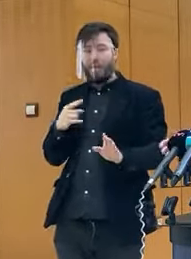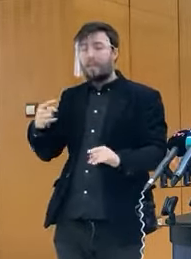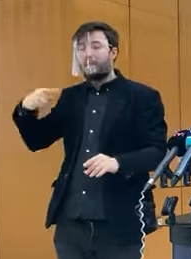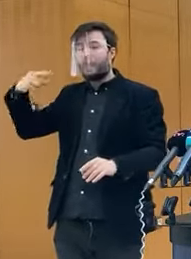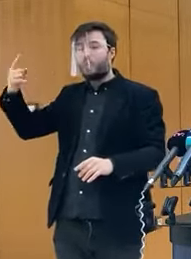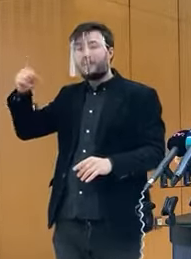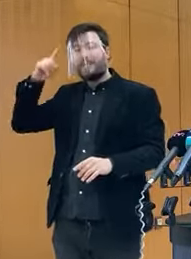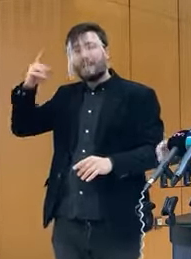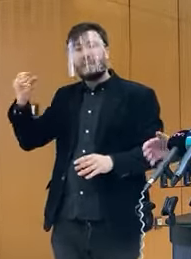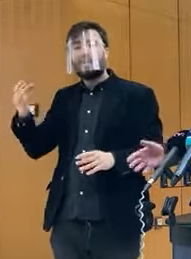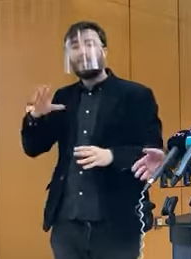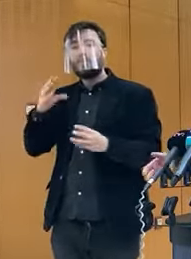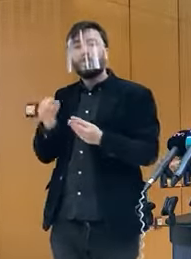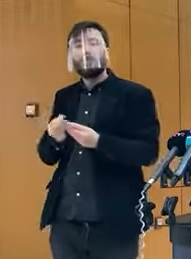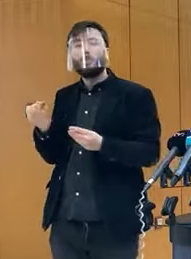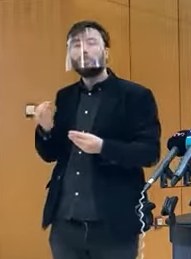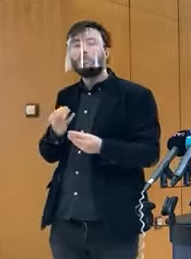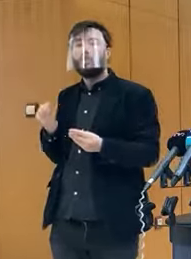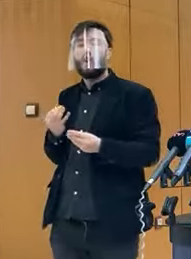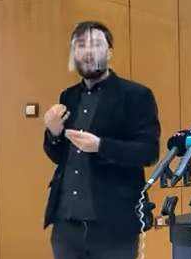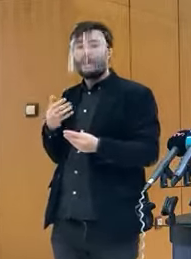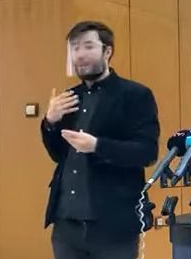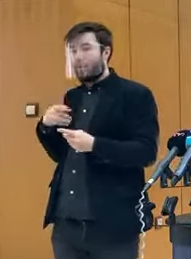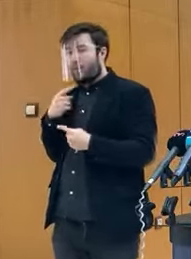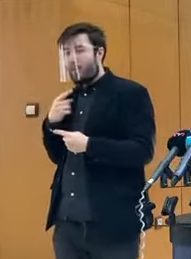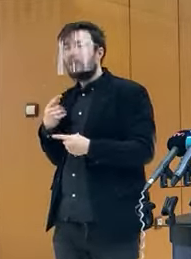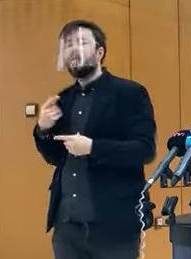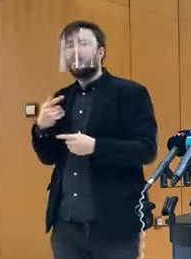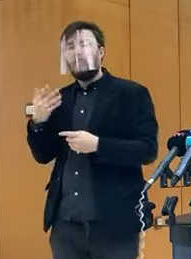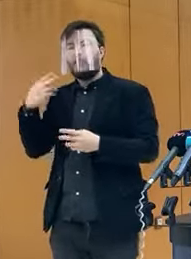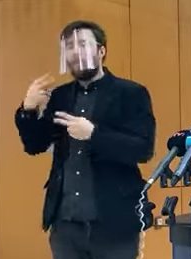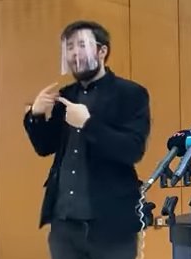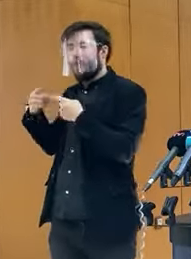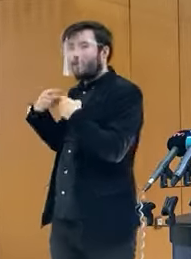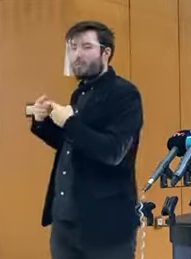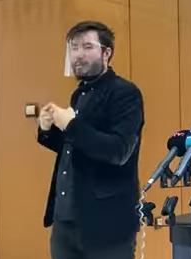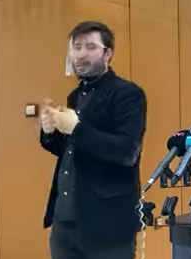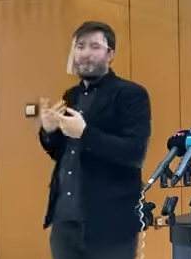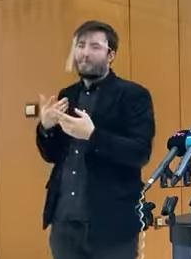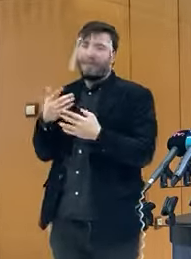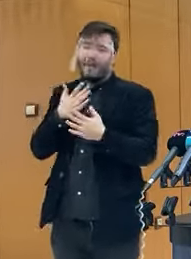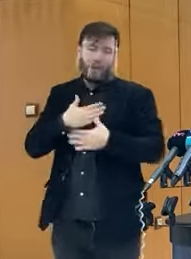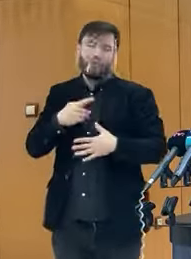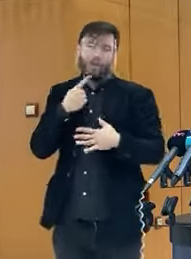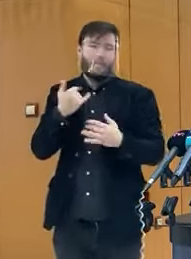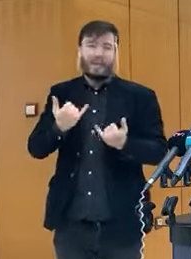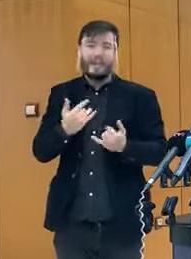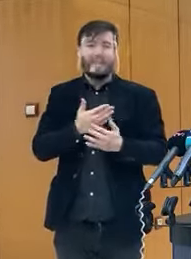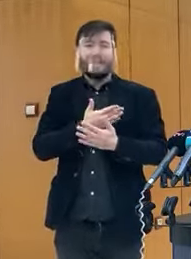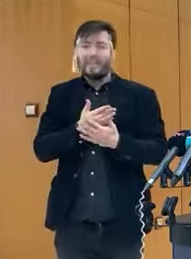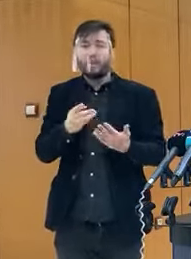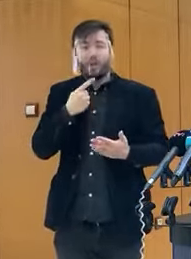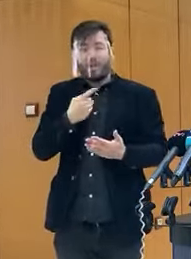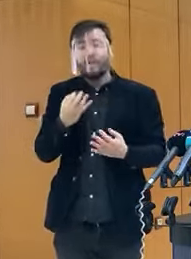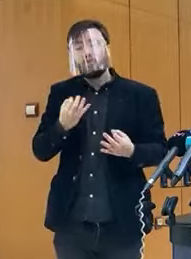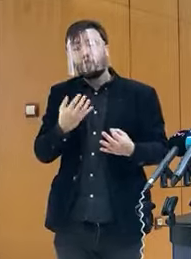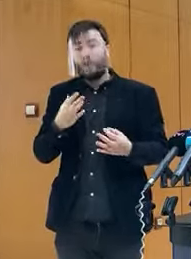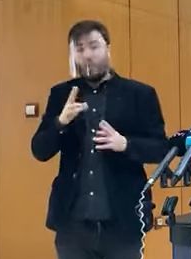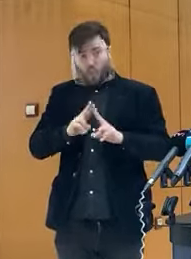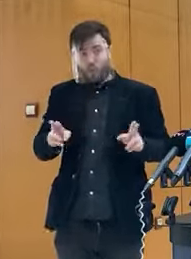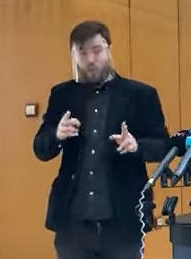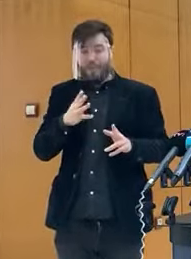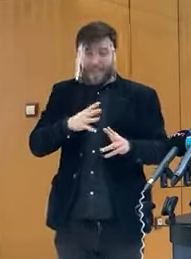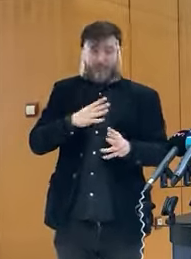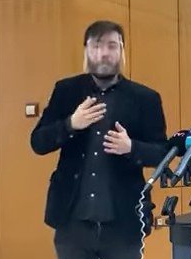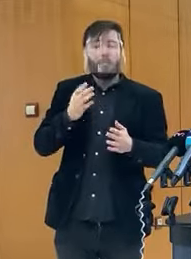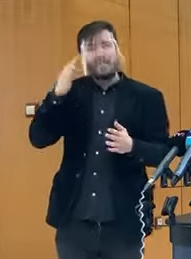budete vedieť, všetko, čo nevylúčim, tak sme sa o tom bavili. Preto vám teraz hovorím, že nebudem vám hovoriť nič, okrem toho, čo vám teda povedať,